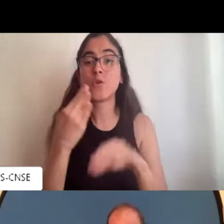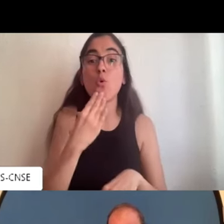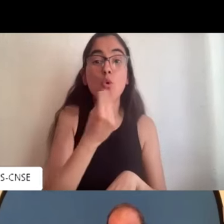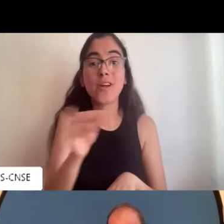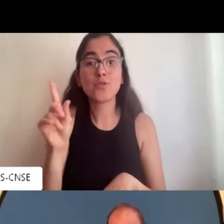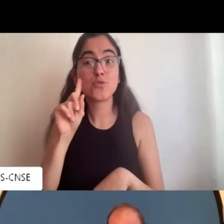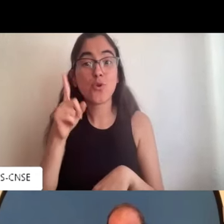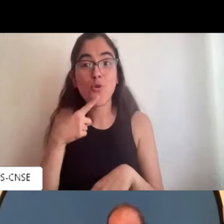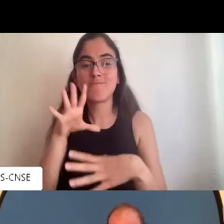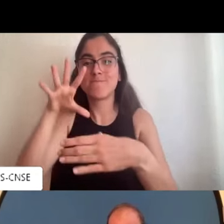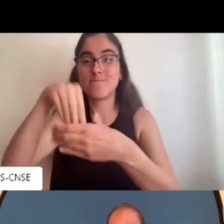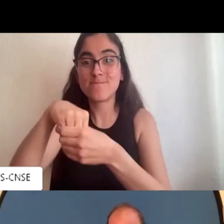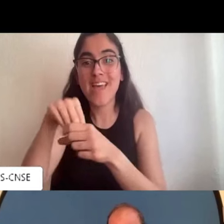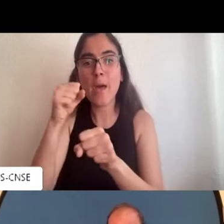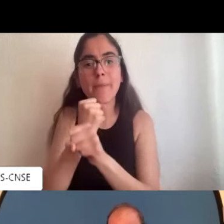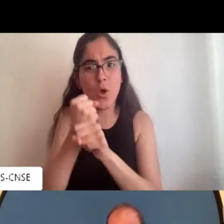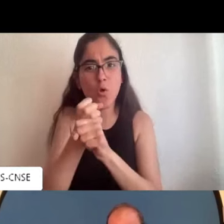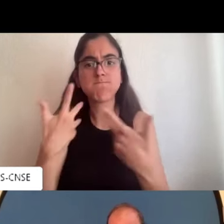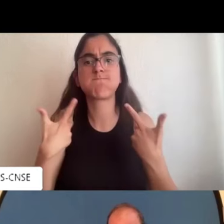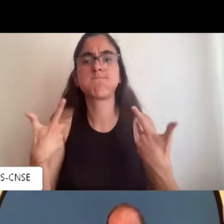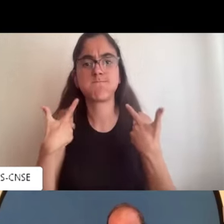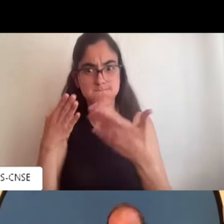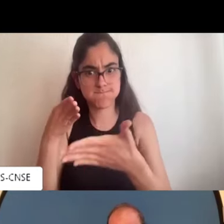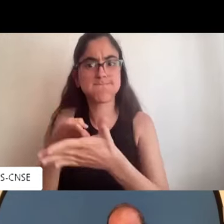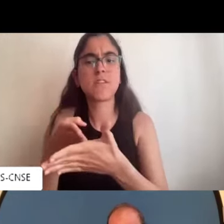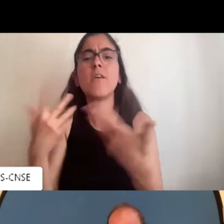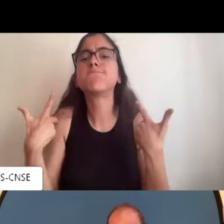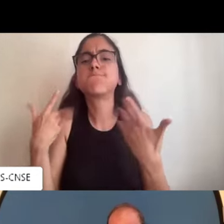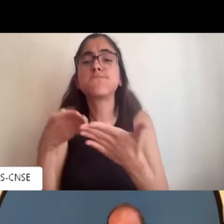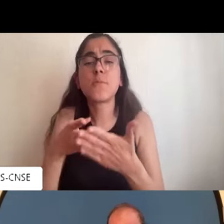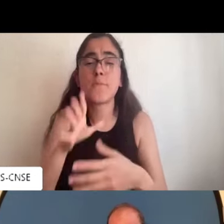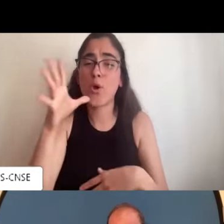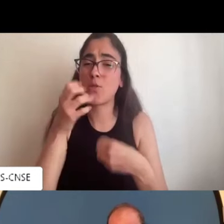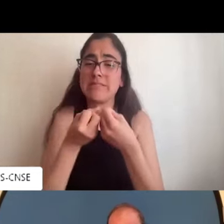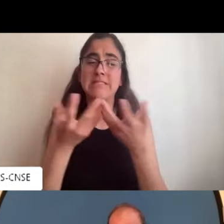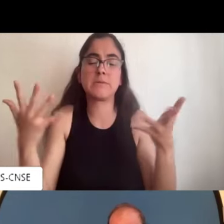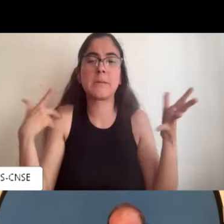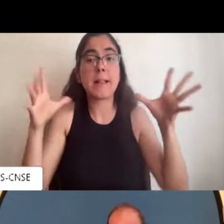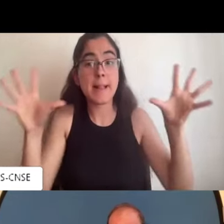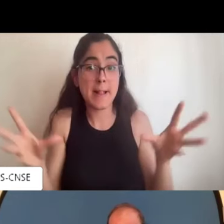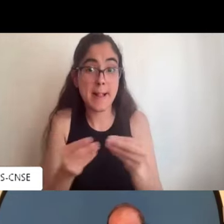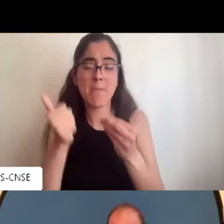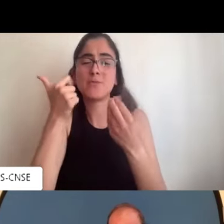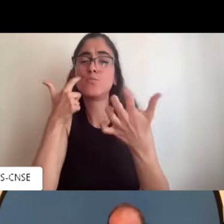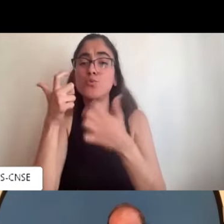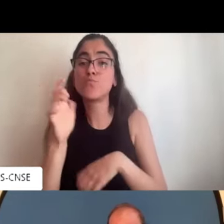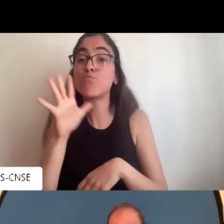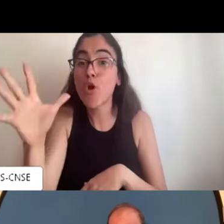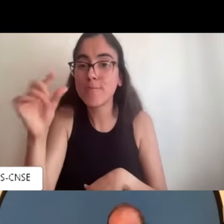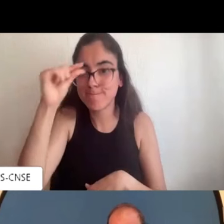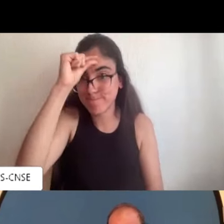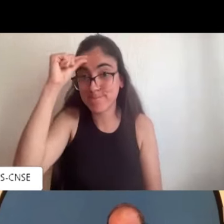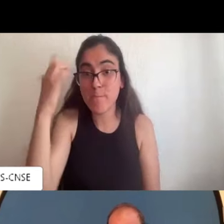diferentes ámbitos y en el caso de la juventud sorda, el tema de empleo todavía es un ámbito en el que nos